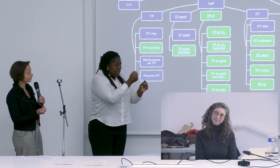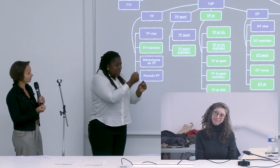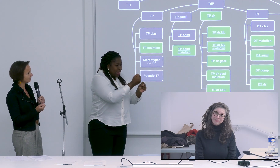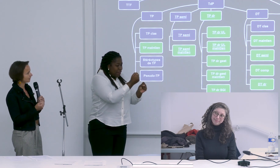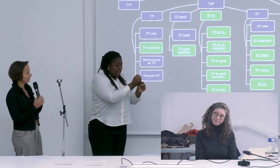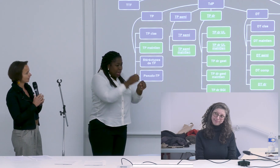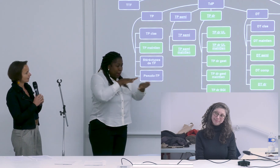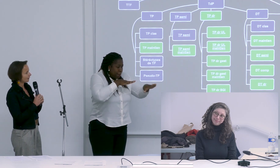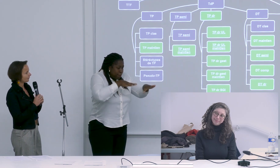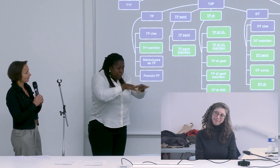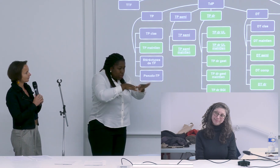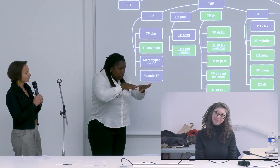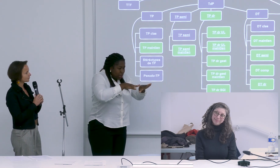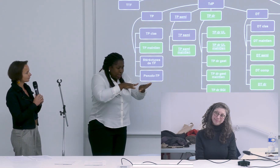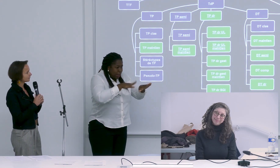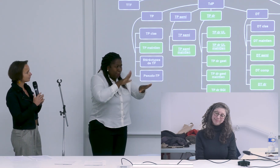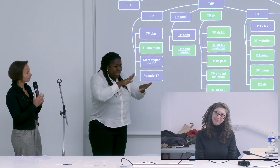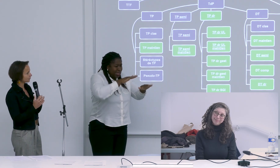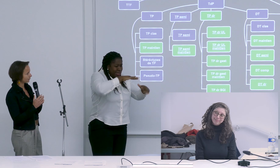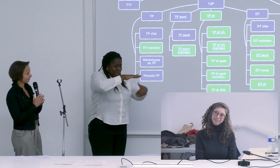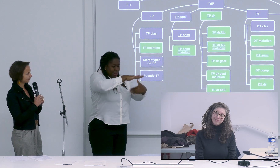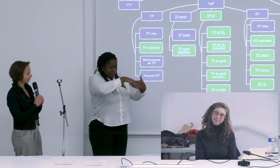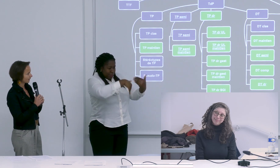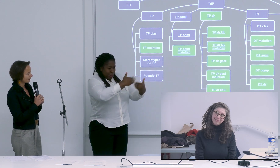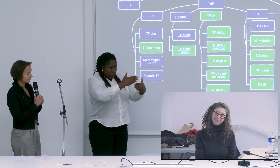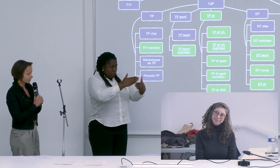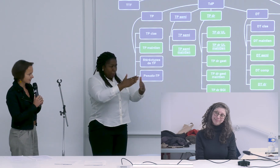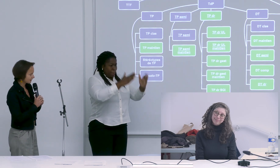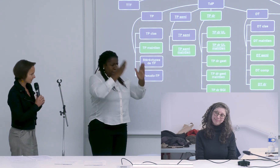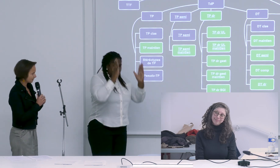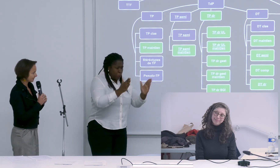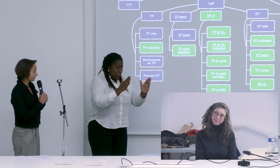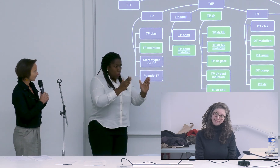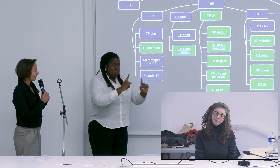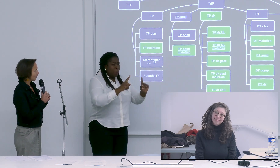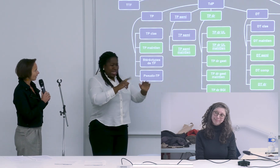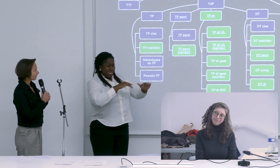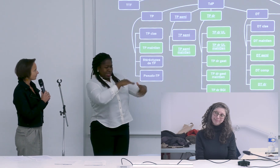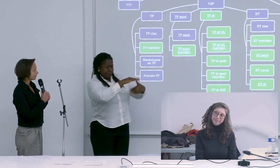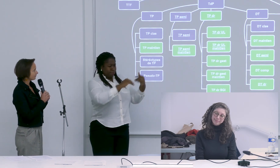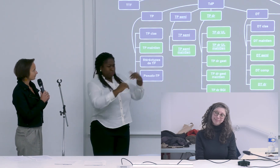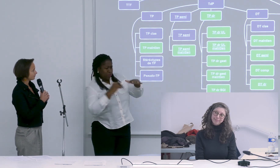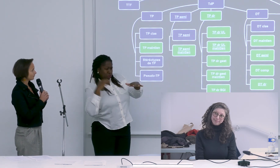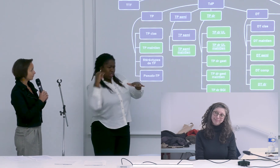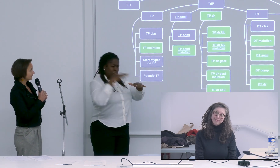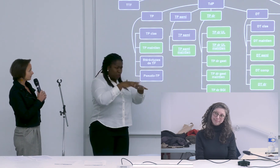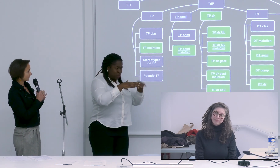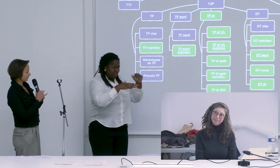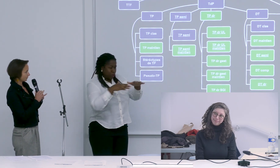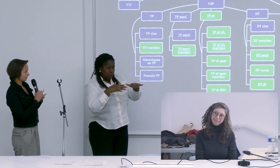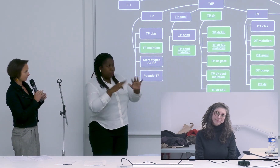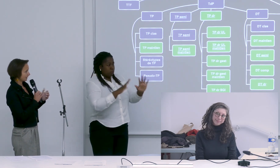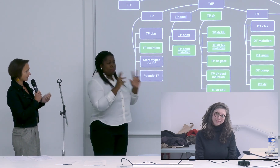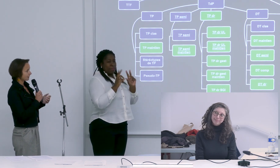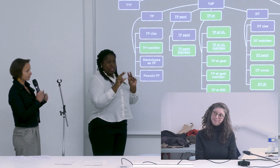méthodologie une sorte d'évolution je vais essayer de m'expliquer le titre